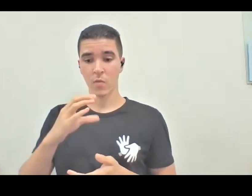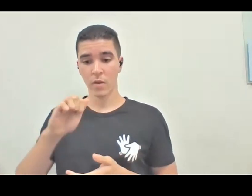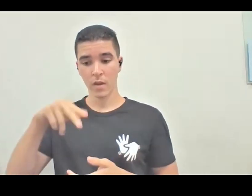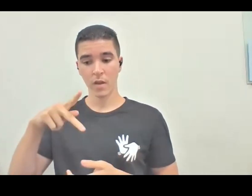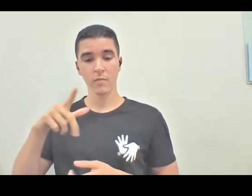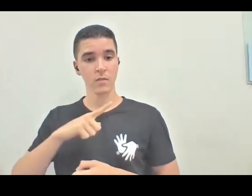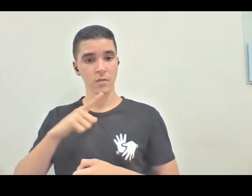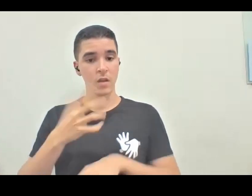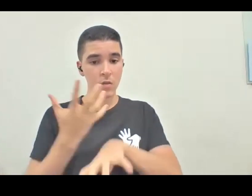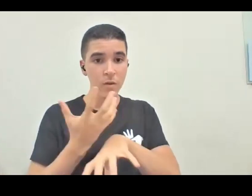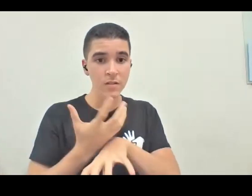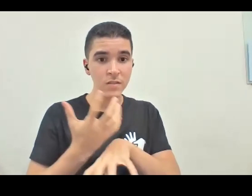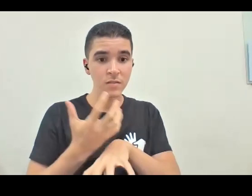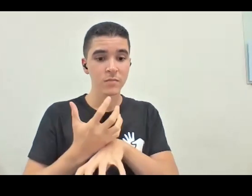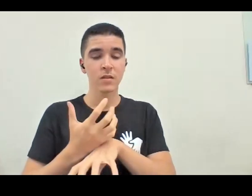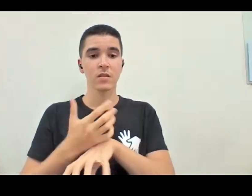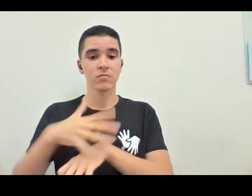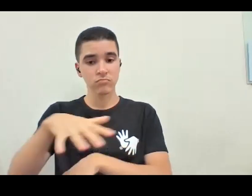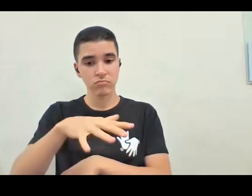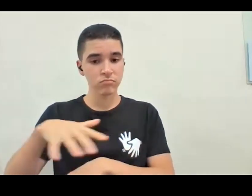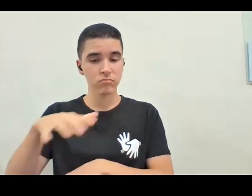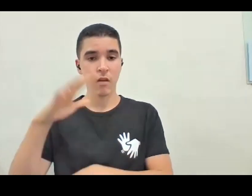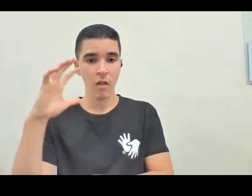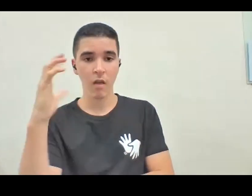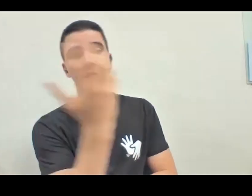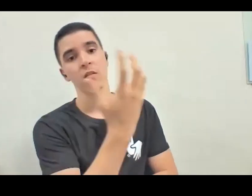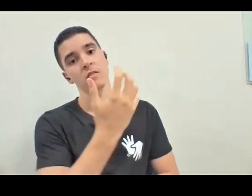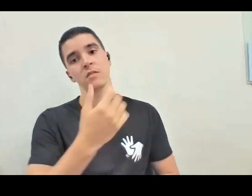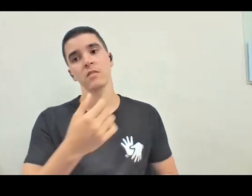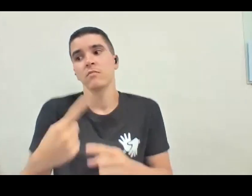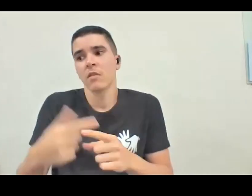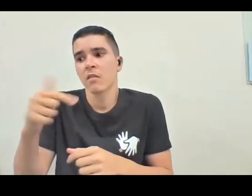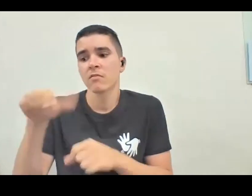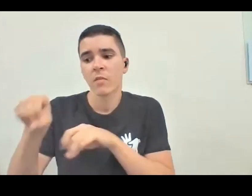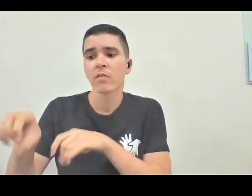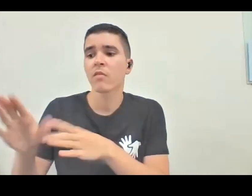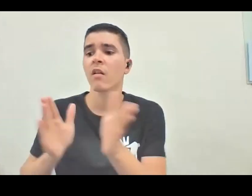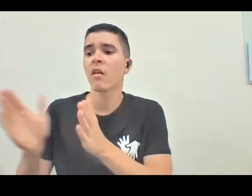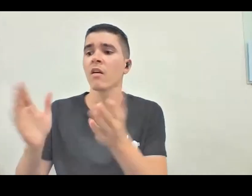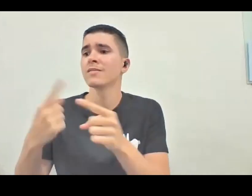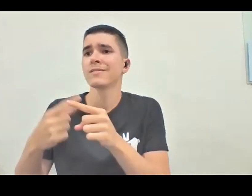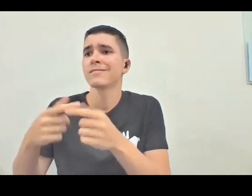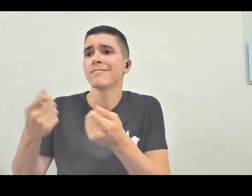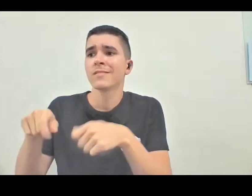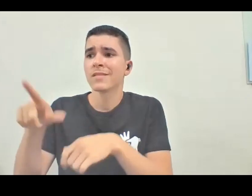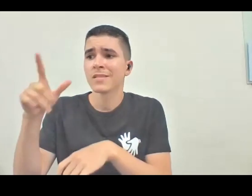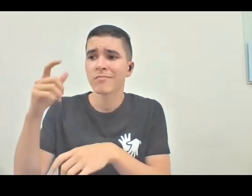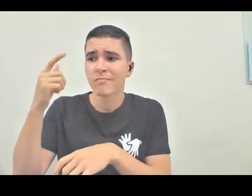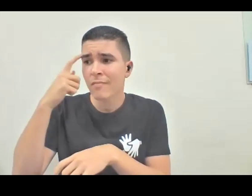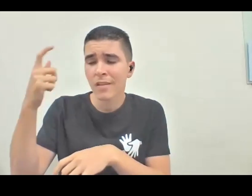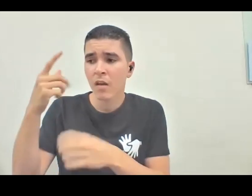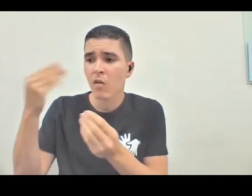todo mundo tem que fazer quando você está entrando, por que não tem uma educação para acessibilidade? Porque você tem que fazer os caras pensarem como eles estão entrando na